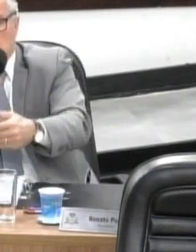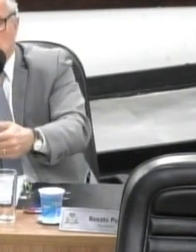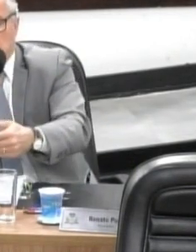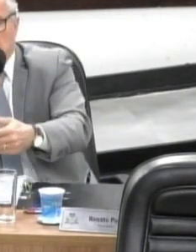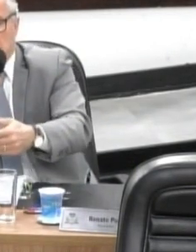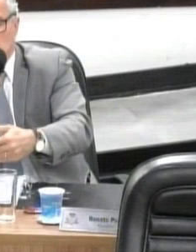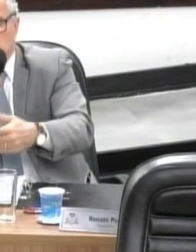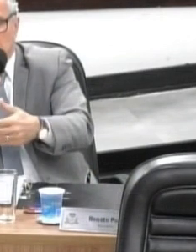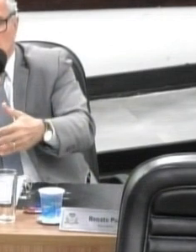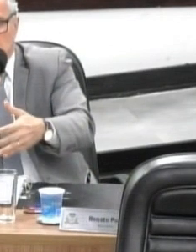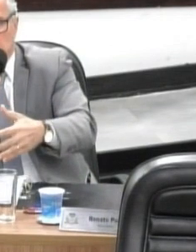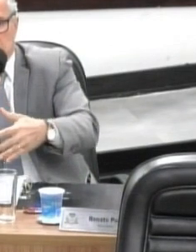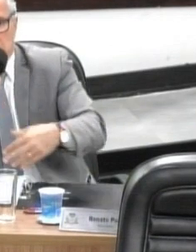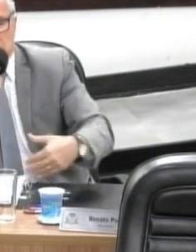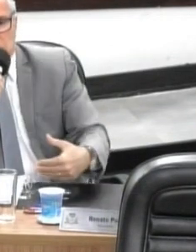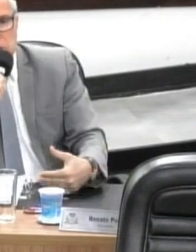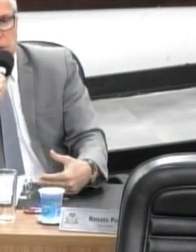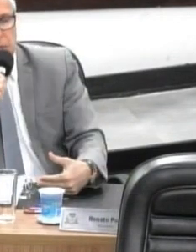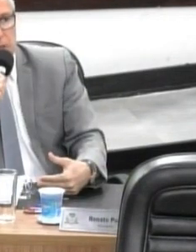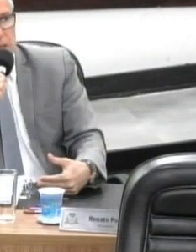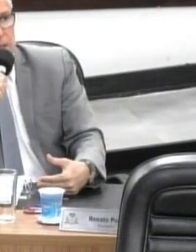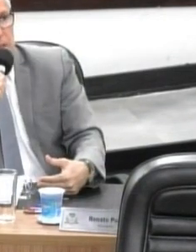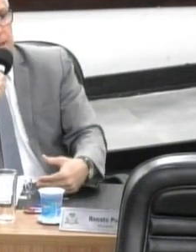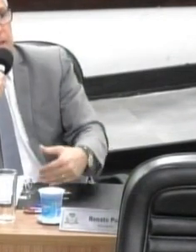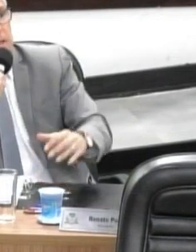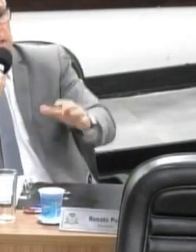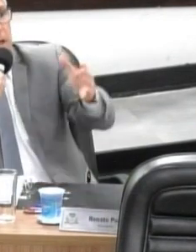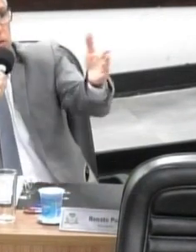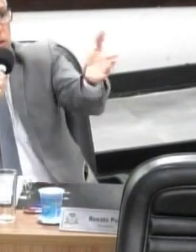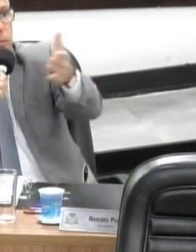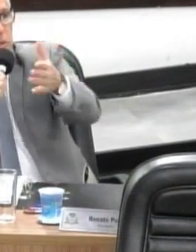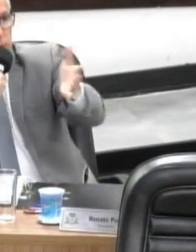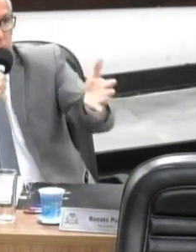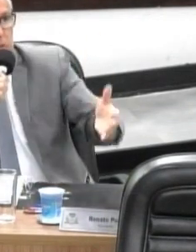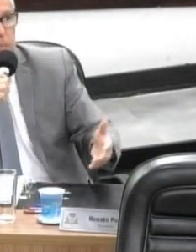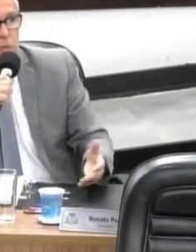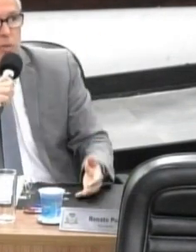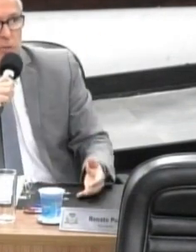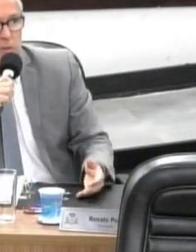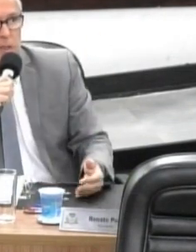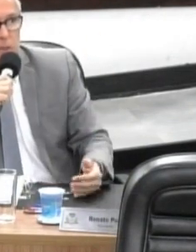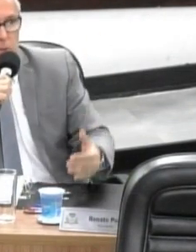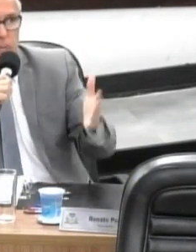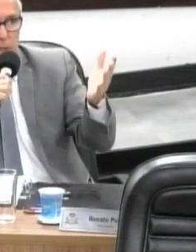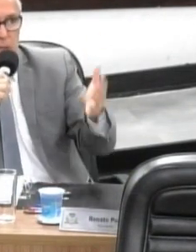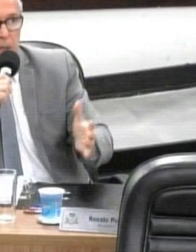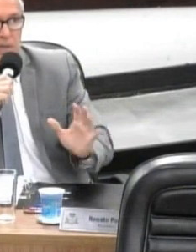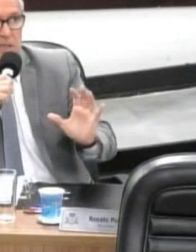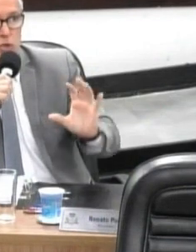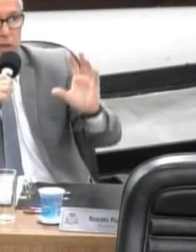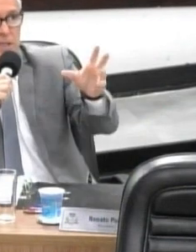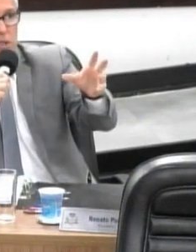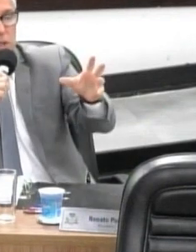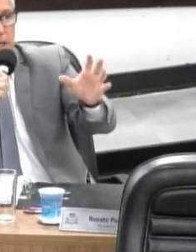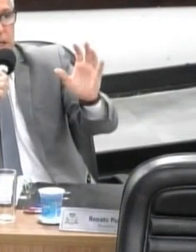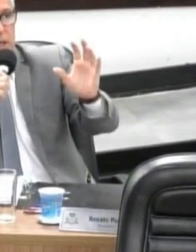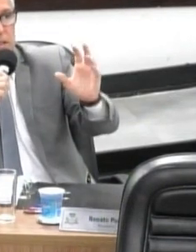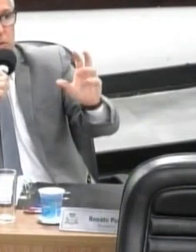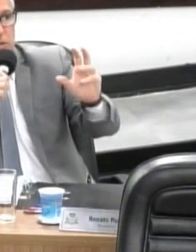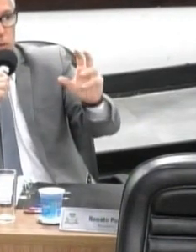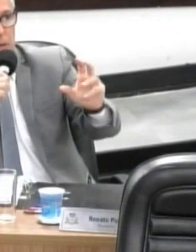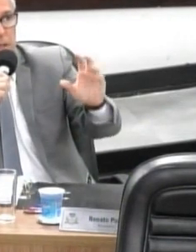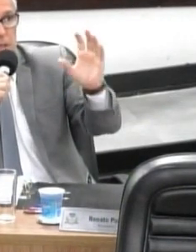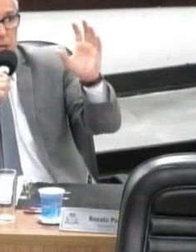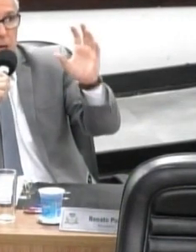estão convidados para hoje, após a sessão, a gente define a data. E aí o senhor pode fazer essa pergunta para o secretário também. Mas eu só quis adiantar, em